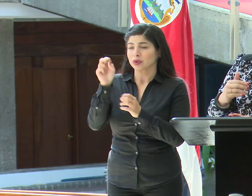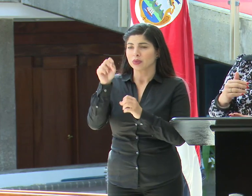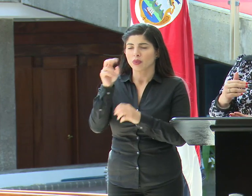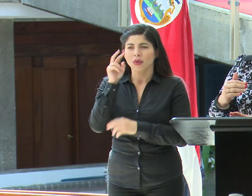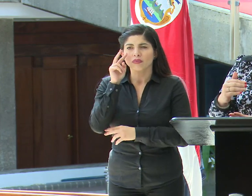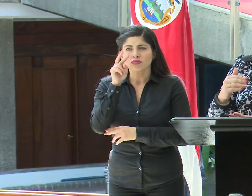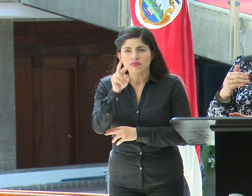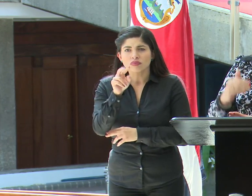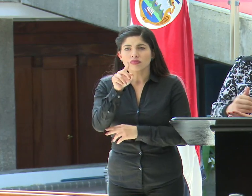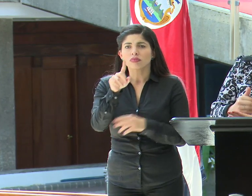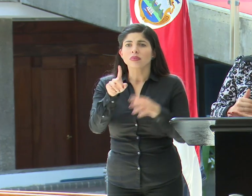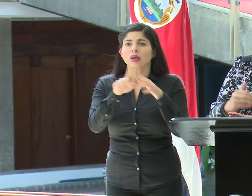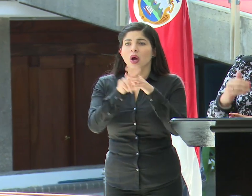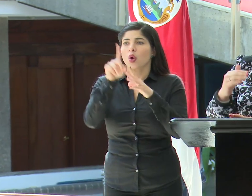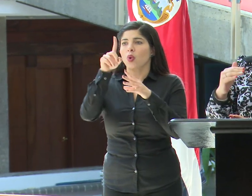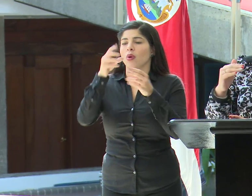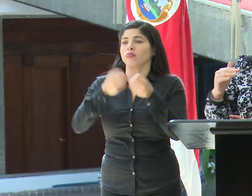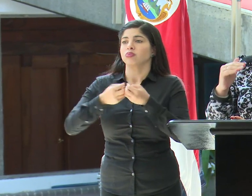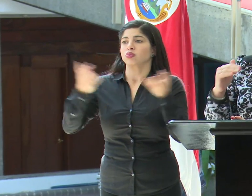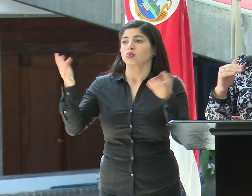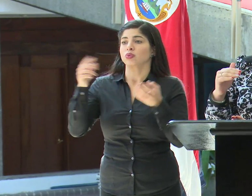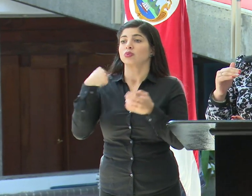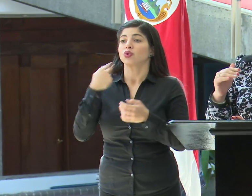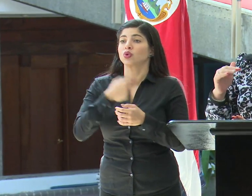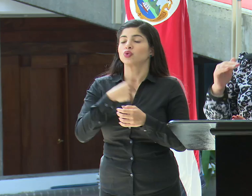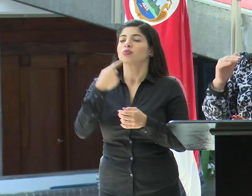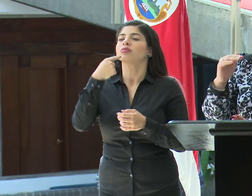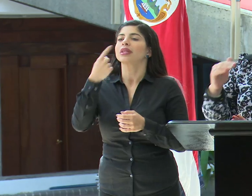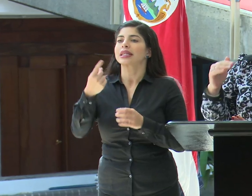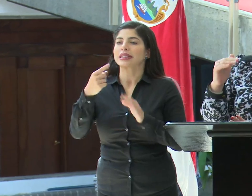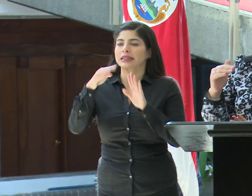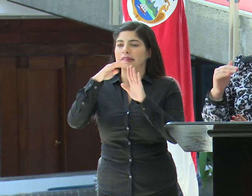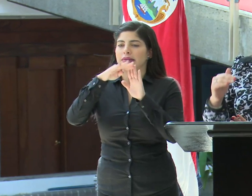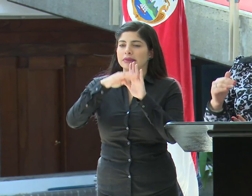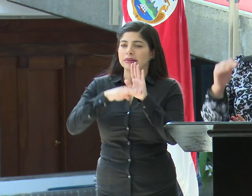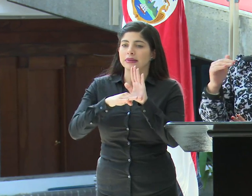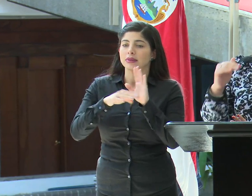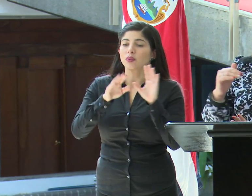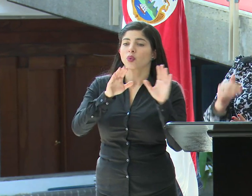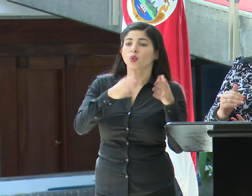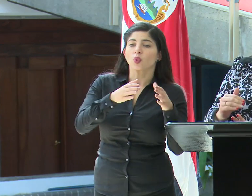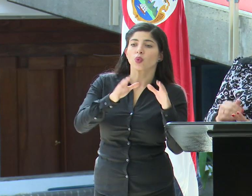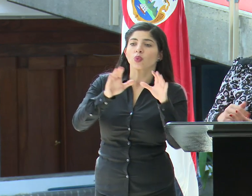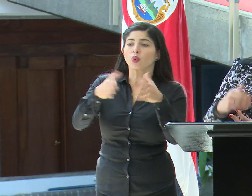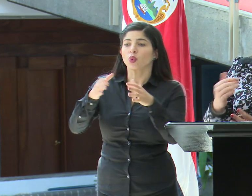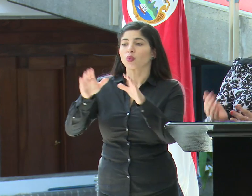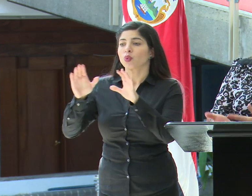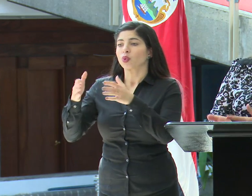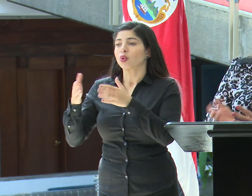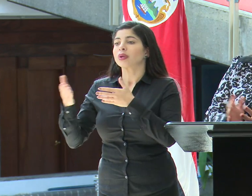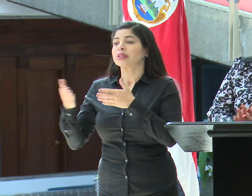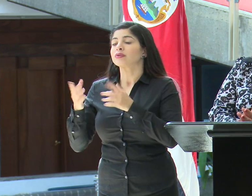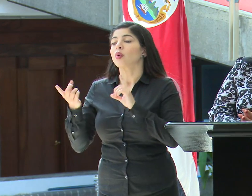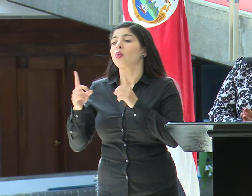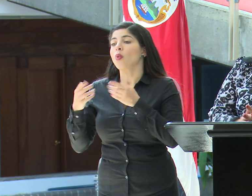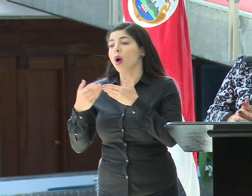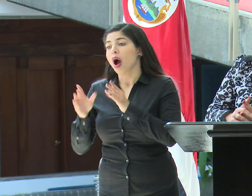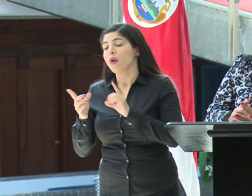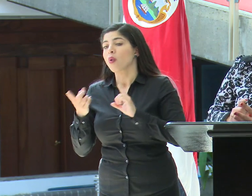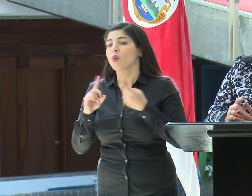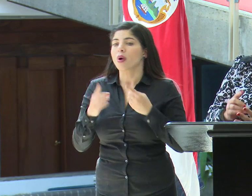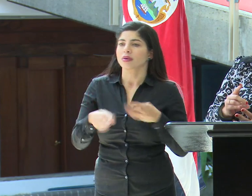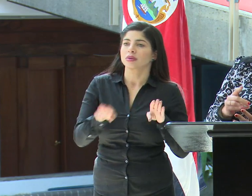una publicación en la que establecemos por unidad y por servicio lo que está habilitado y lo que no.